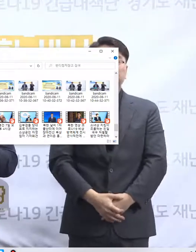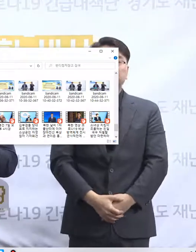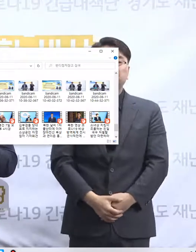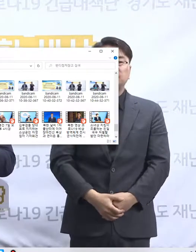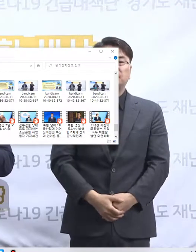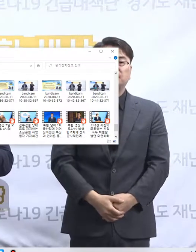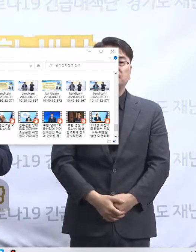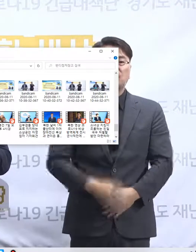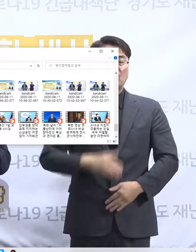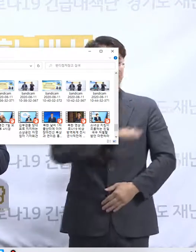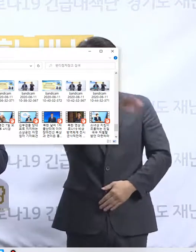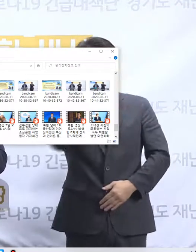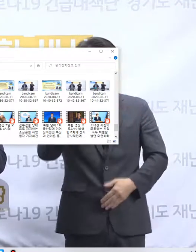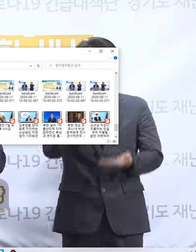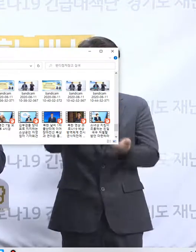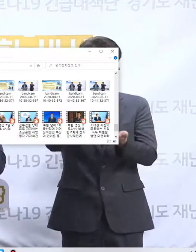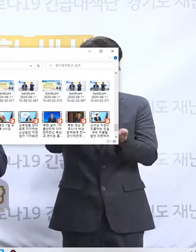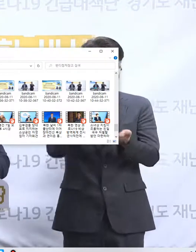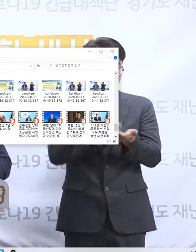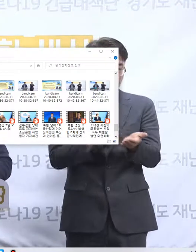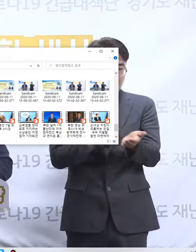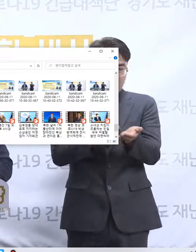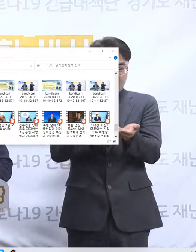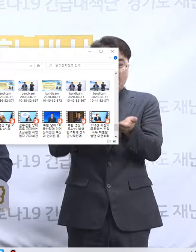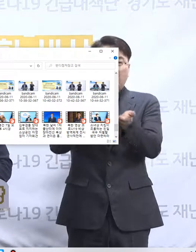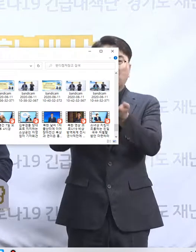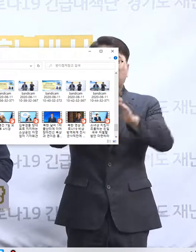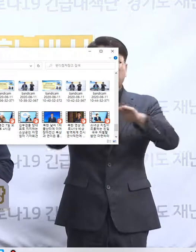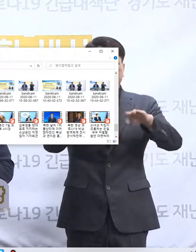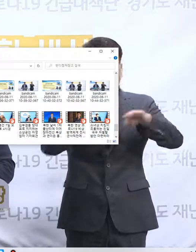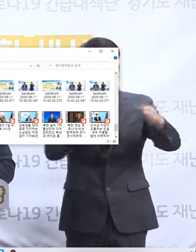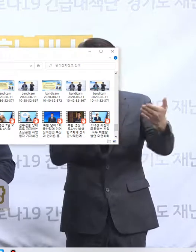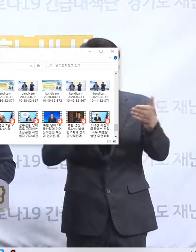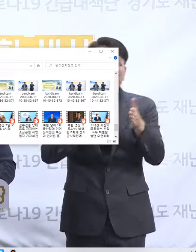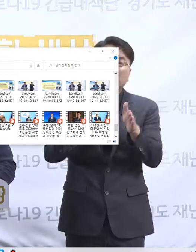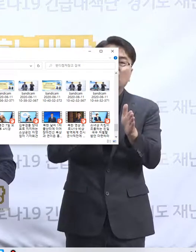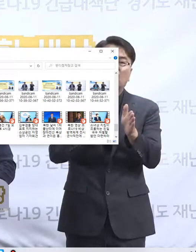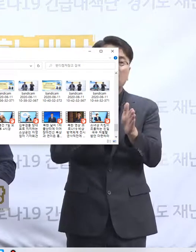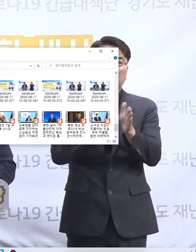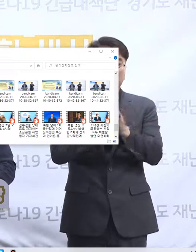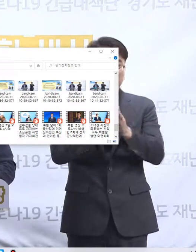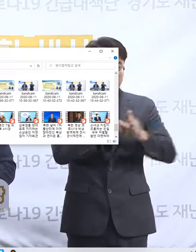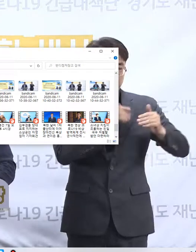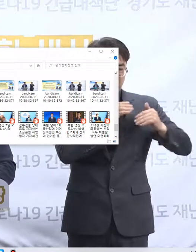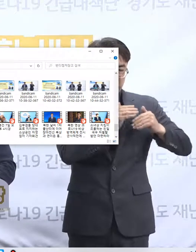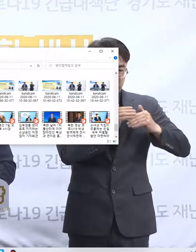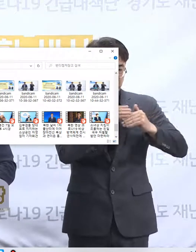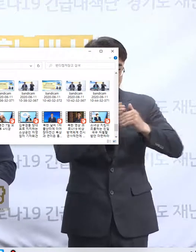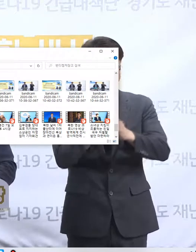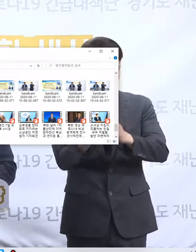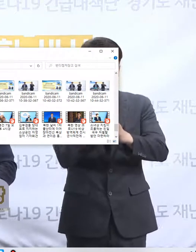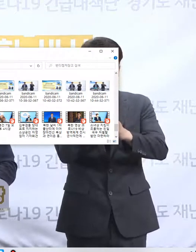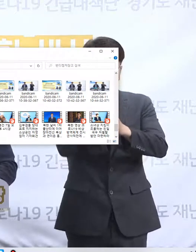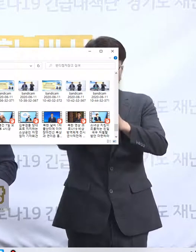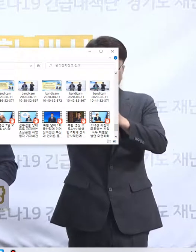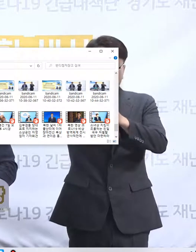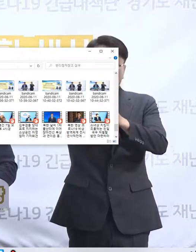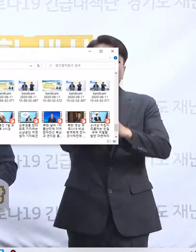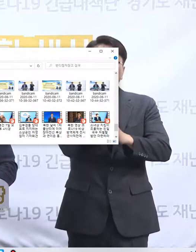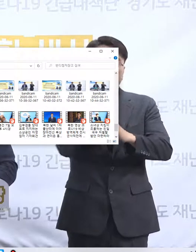사실 저희들이 굉장히 시급하게 이 문제를 처리하기 위해서 일정을 좀 조급하게 잡았던 것 같습니다.